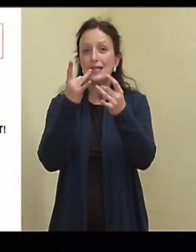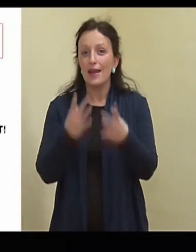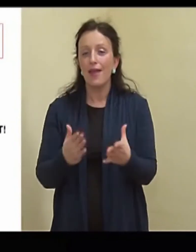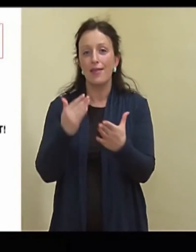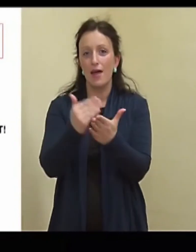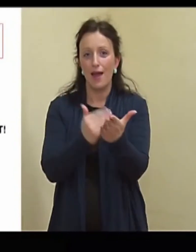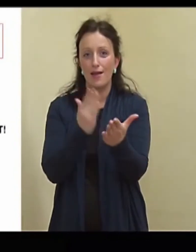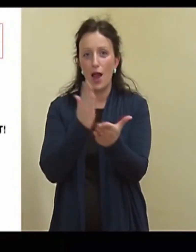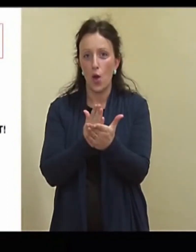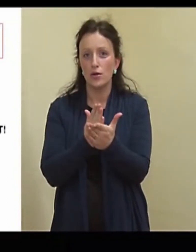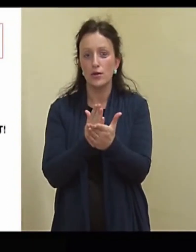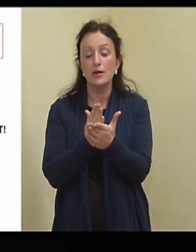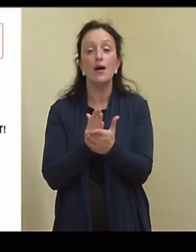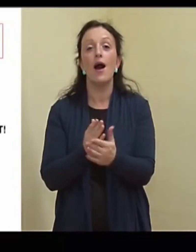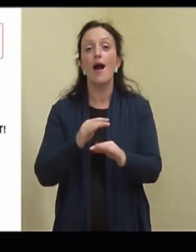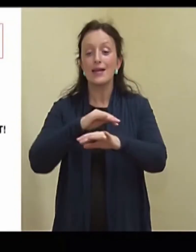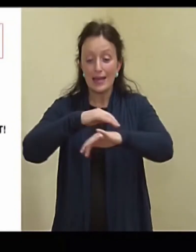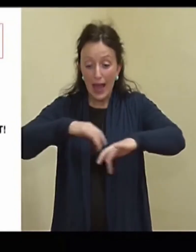Ära näpi käpi topi ja võik on kõik.